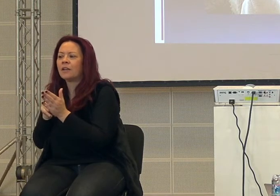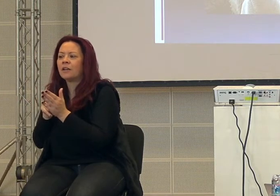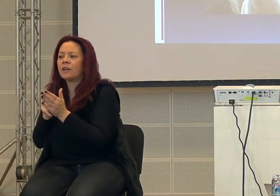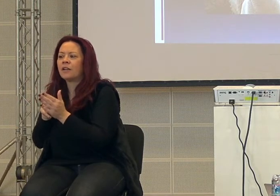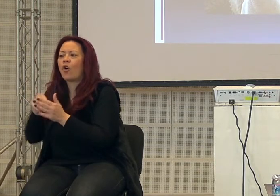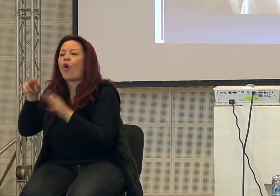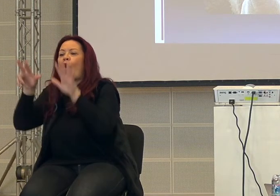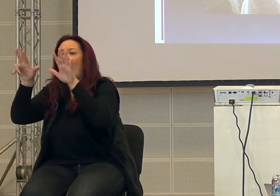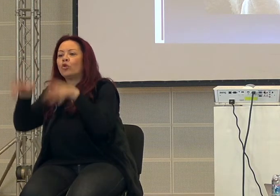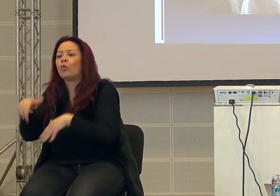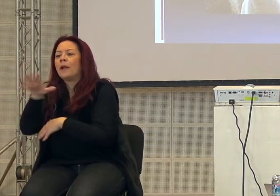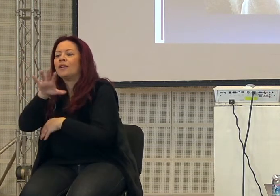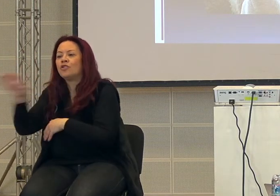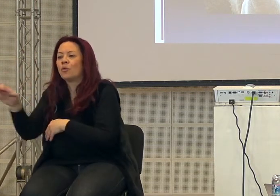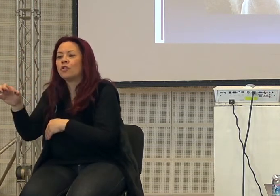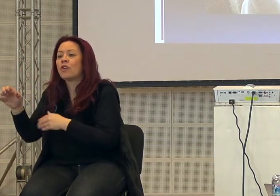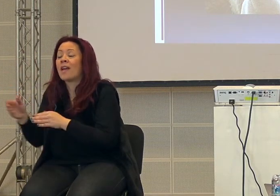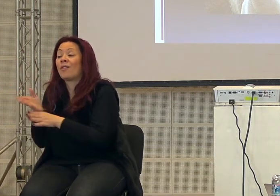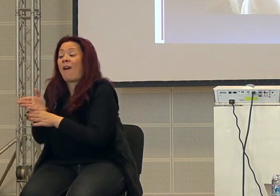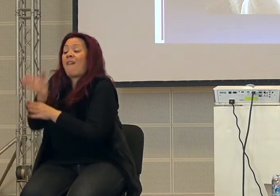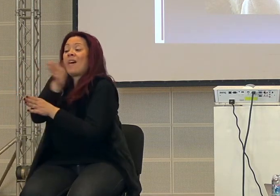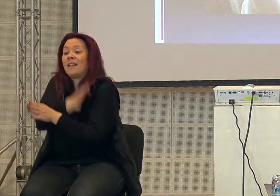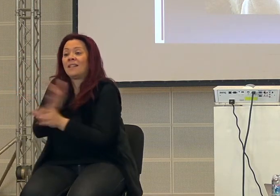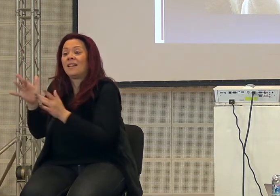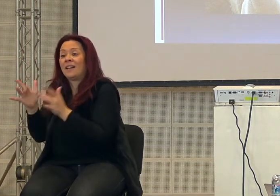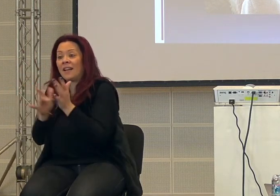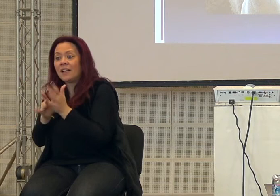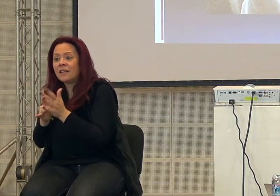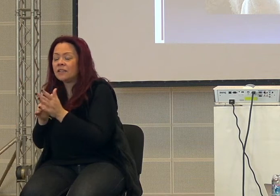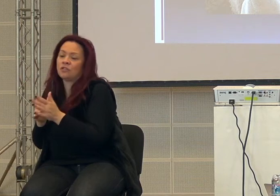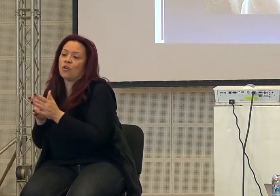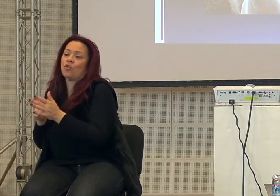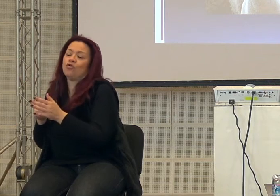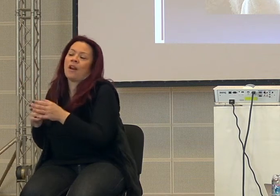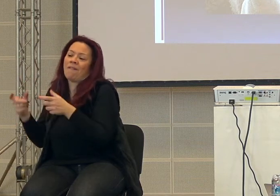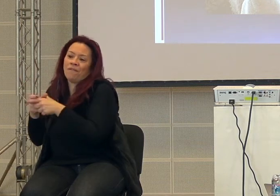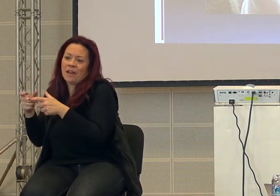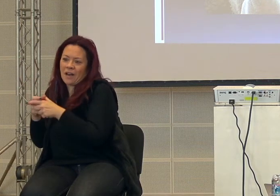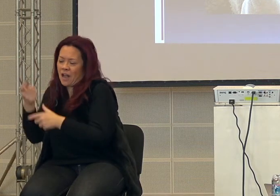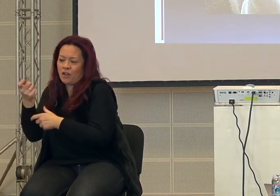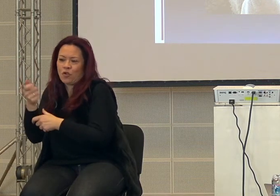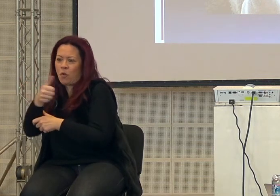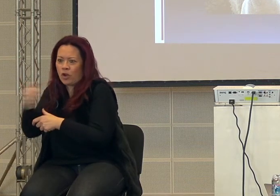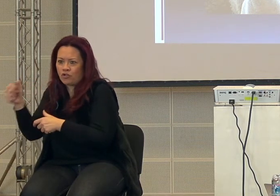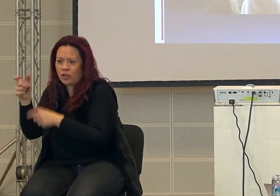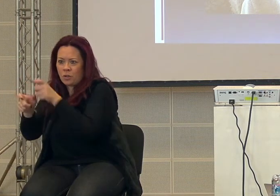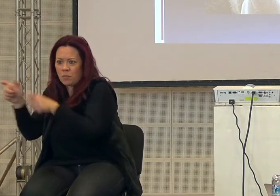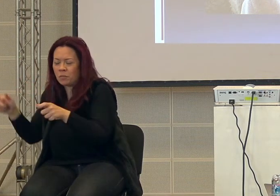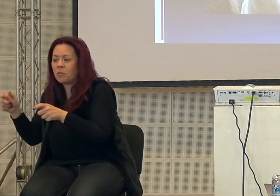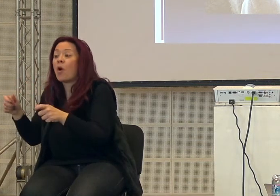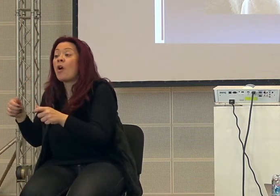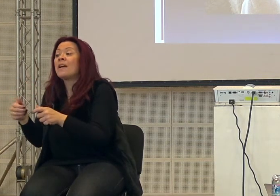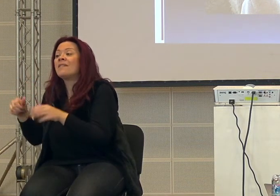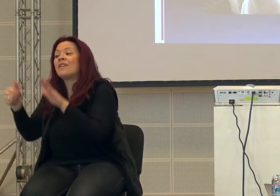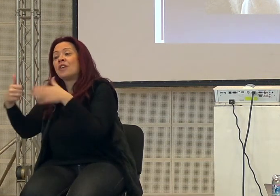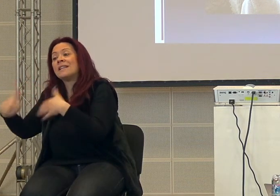cioè 8500 avanti Cristo è il primo villaggio, Gerico, di poche centinaia di persone, nel 7000, poi avanti Cristo,